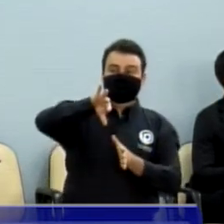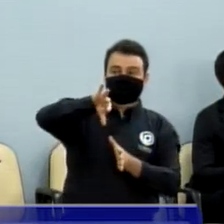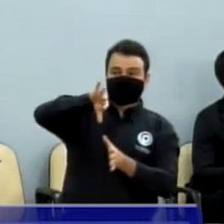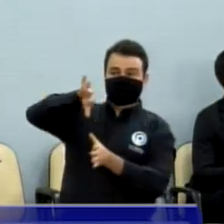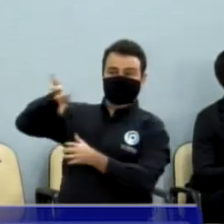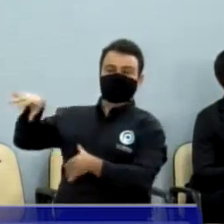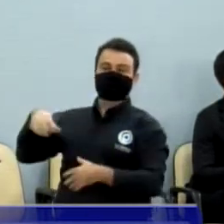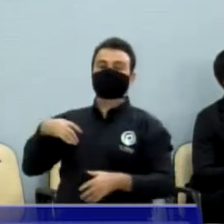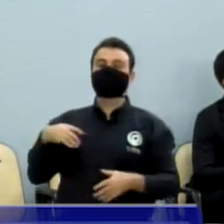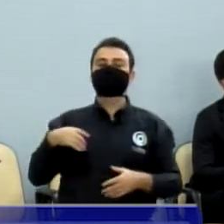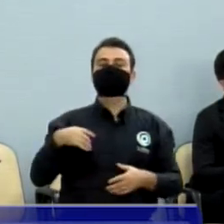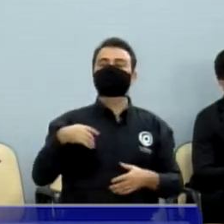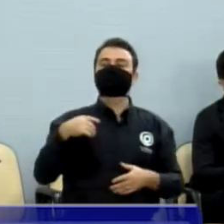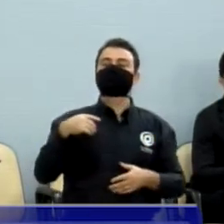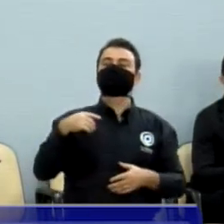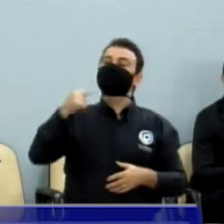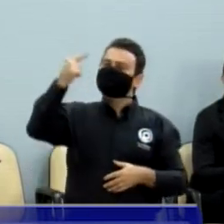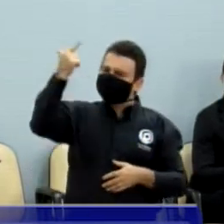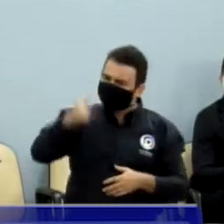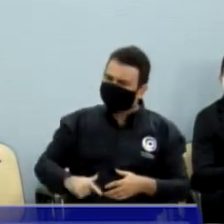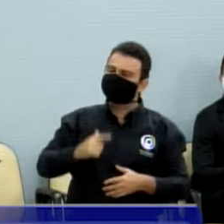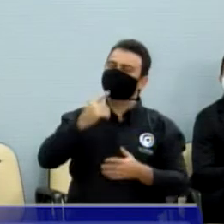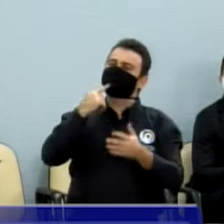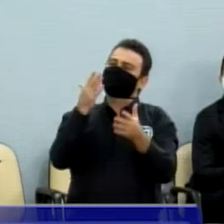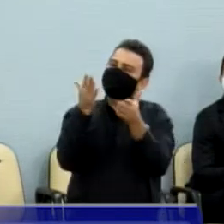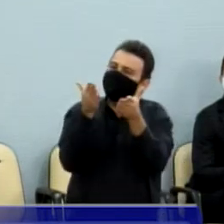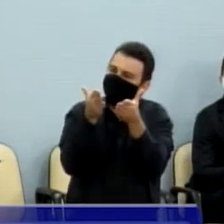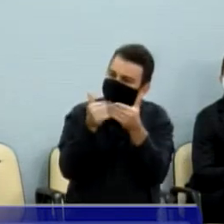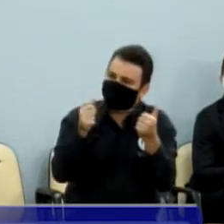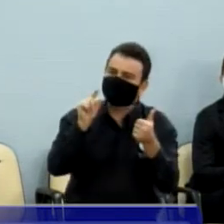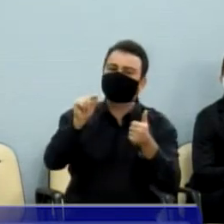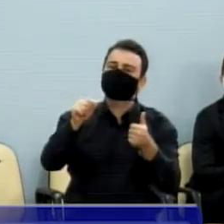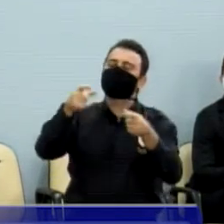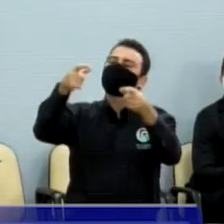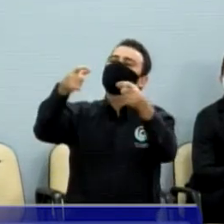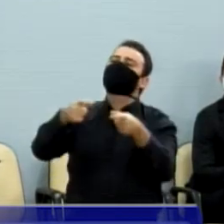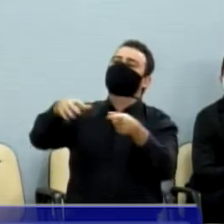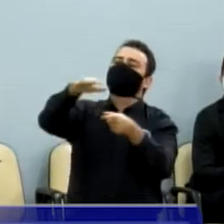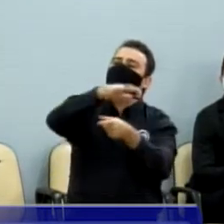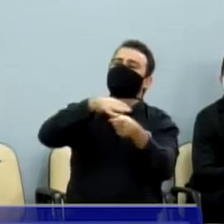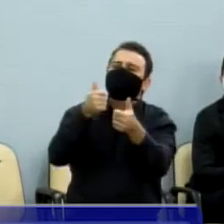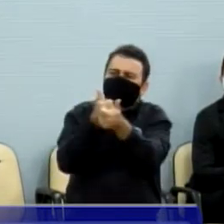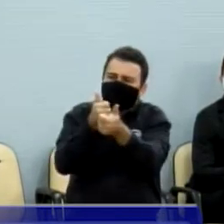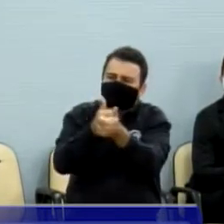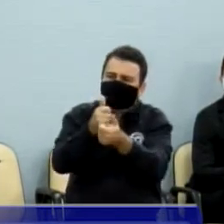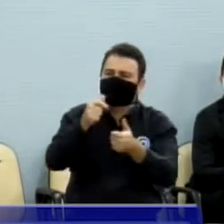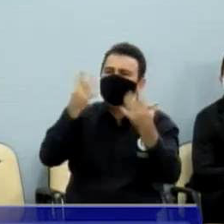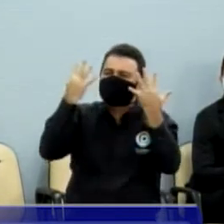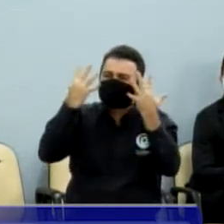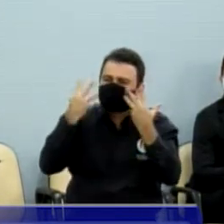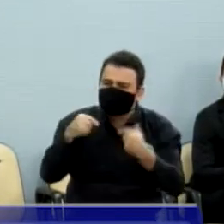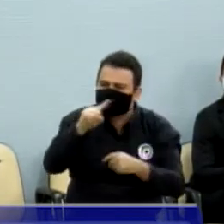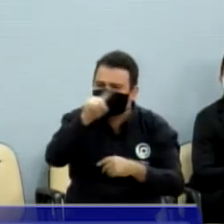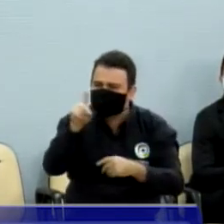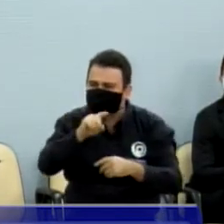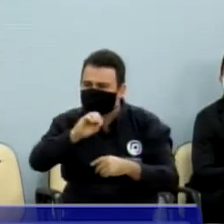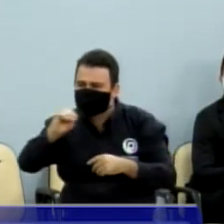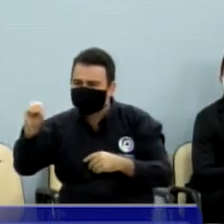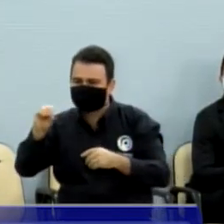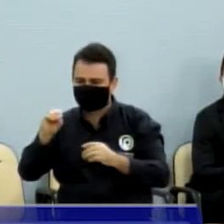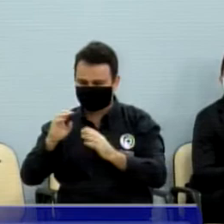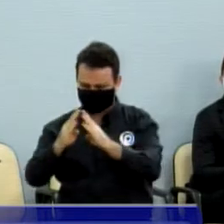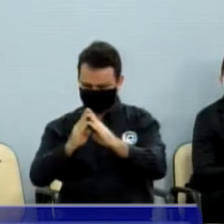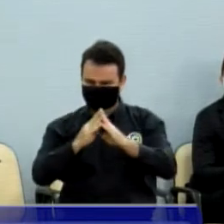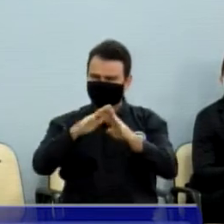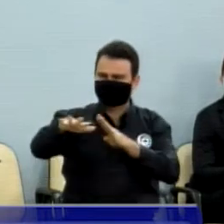mais uma vez o meu pedido do bairro Castelinho 3, diariamente sou cobrado, agora começa a